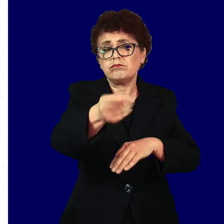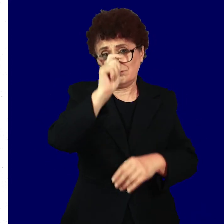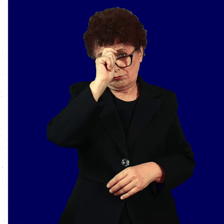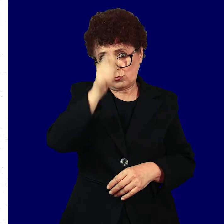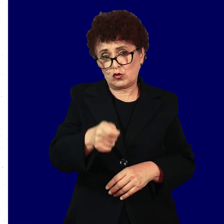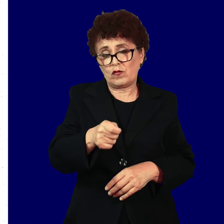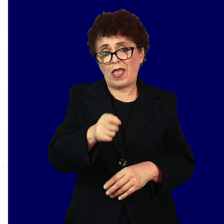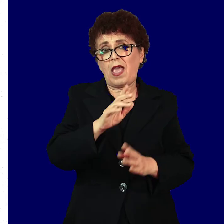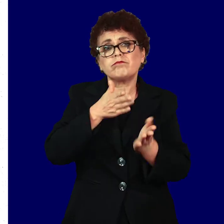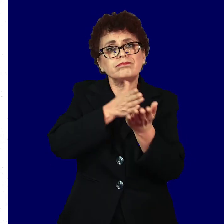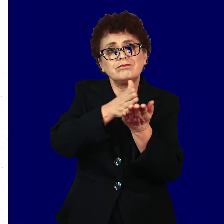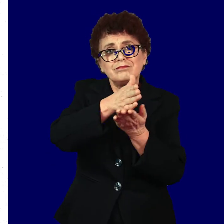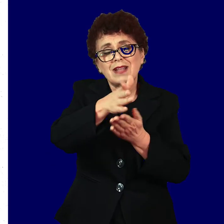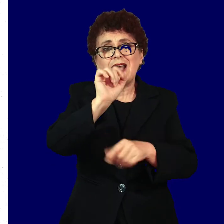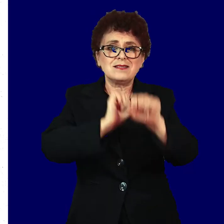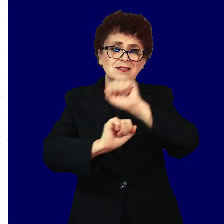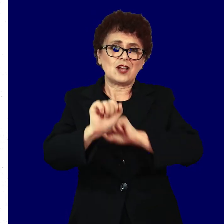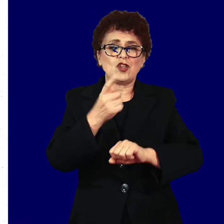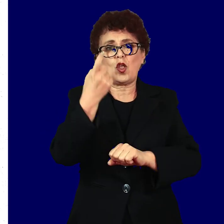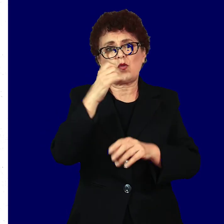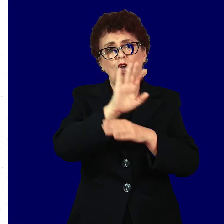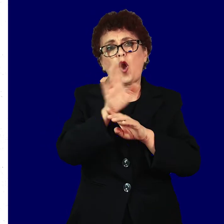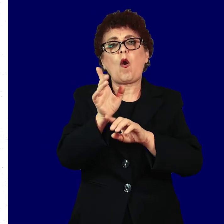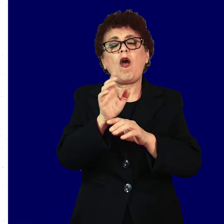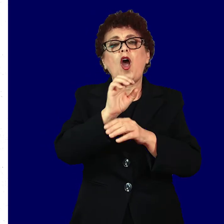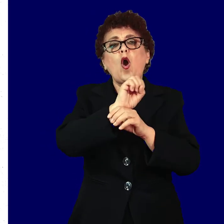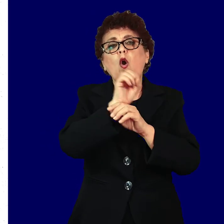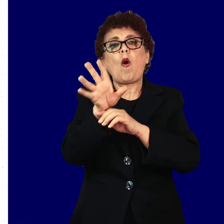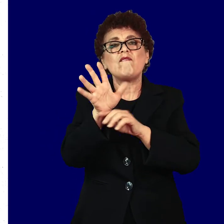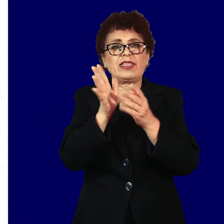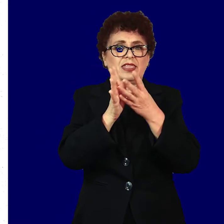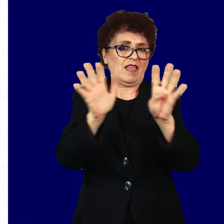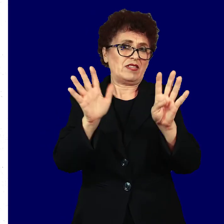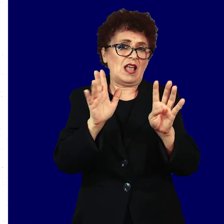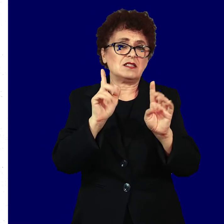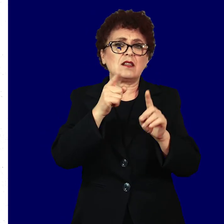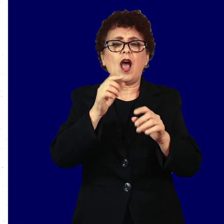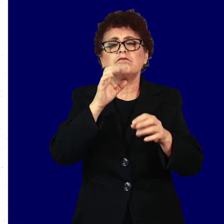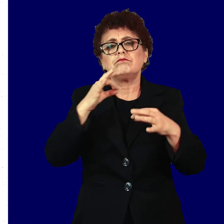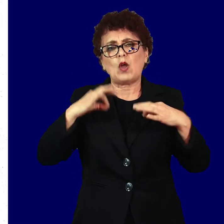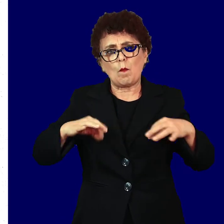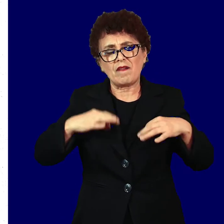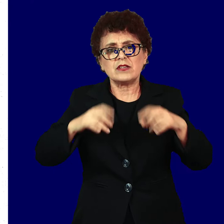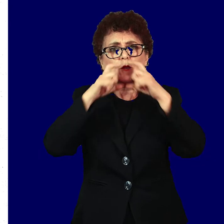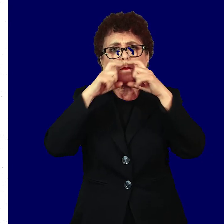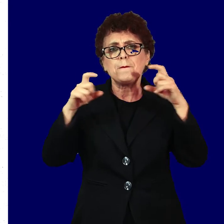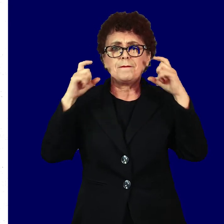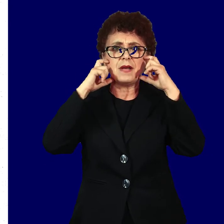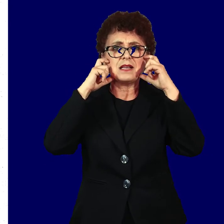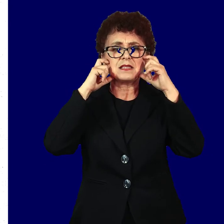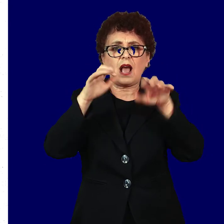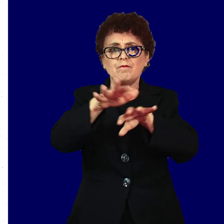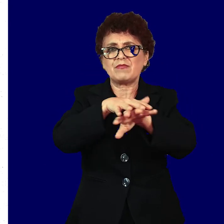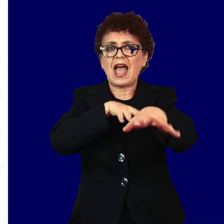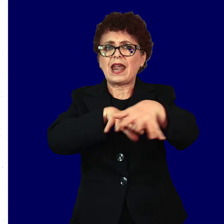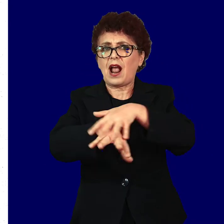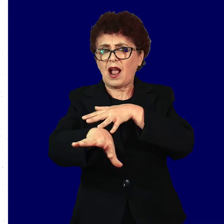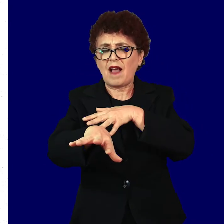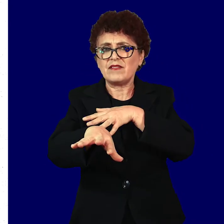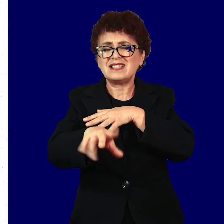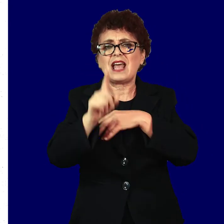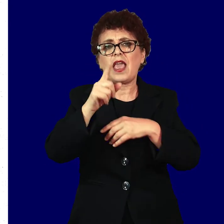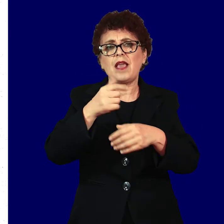почитување на протоколот за заштита од COVID-19, за должително носење на маски, ракавици